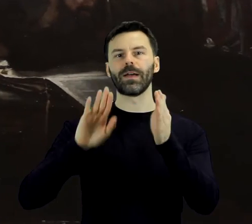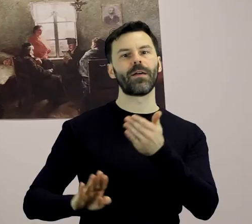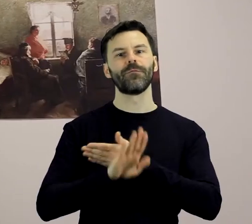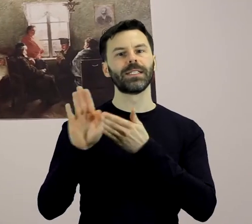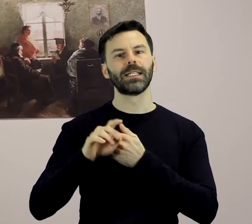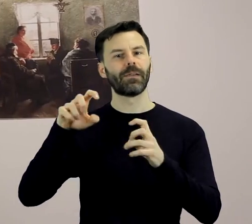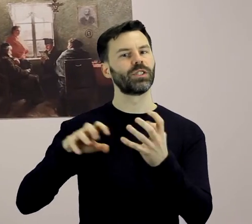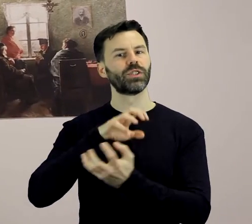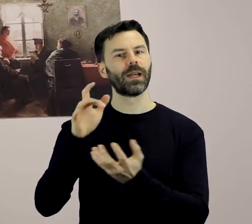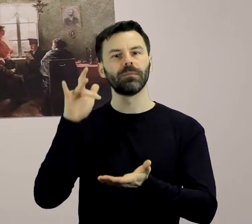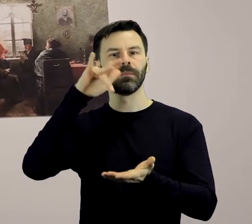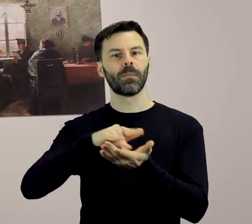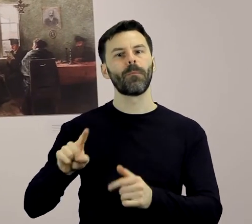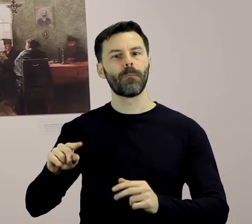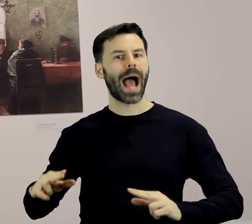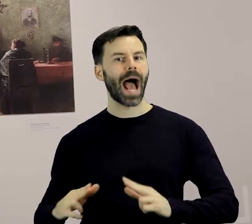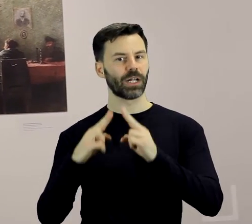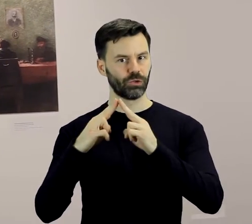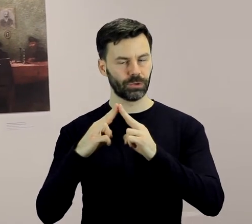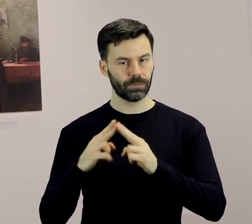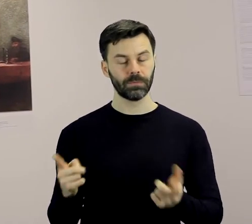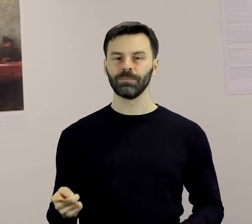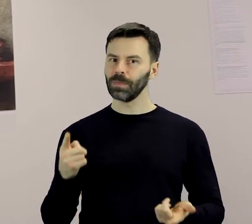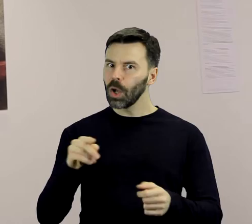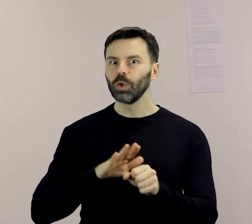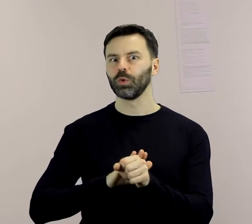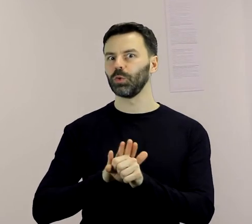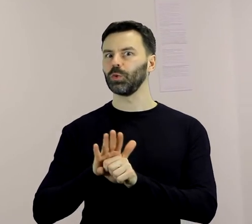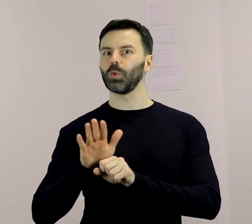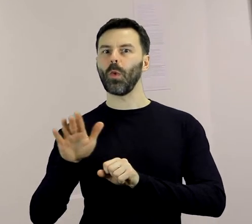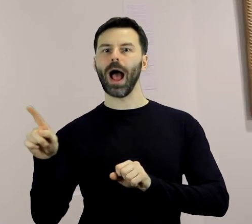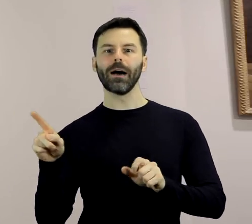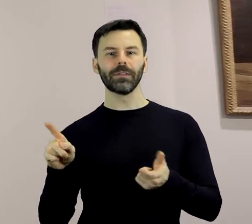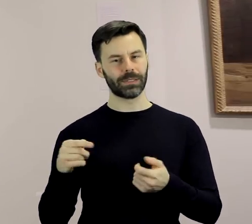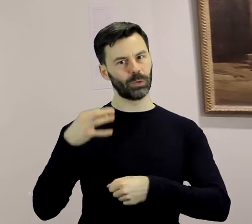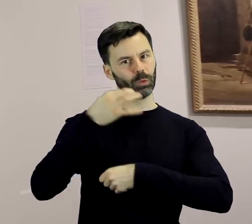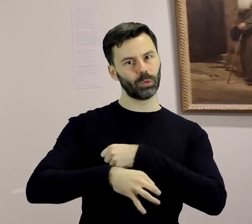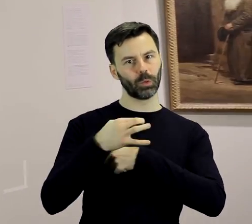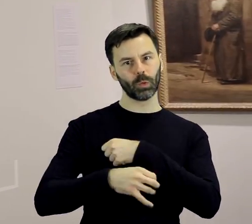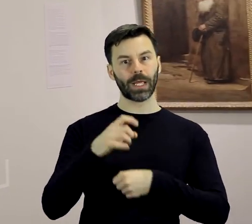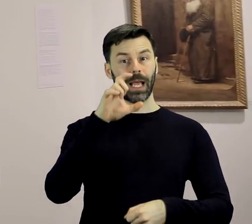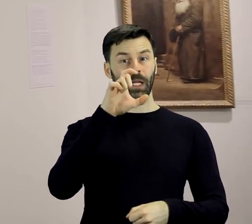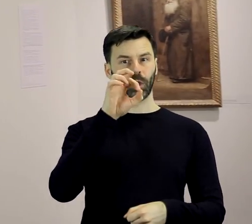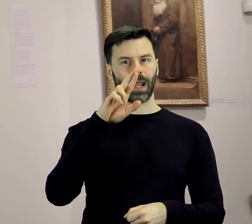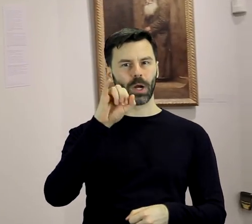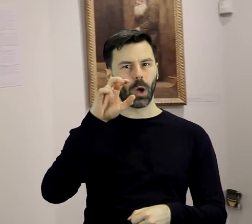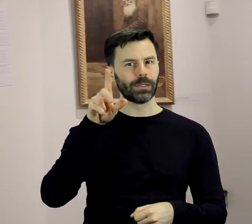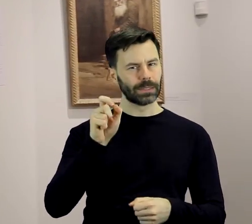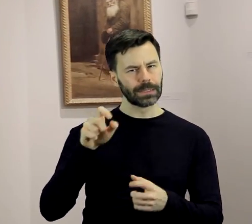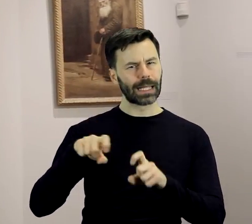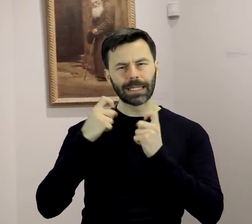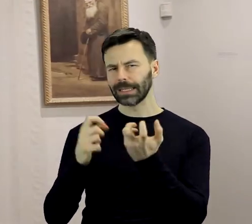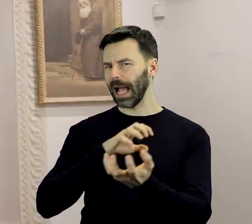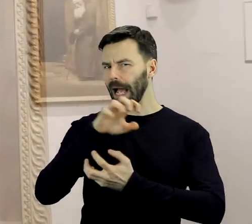Paryżu. Sława, studia na prestiżowej Akademii Kolarozji, otwierały Samuelowi Hirszenbergowi drogę do